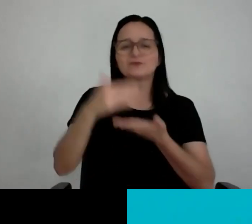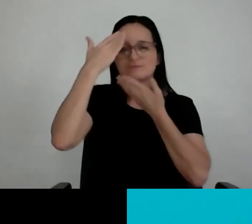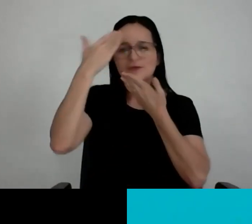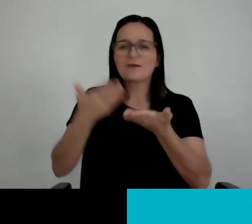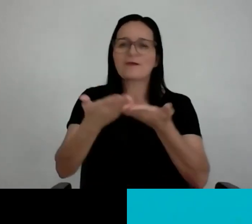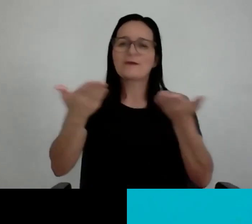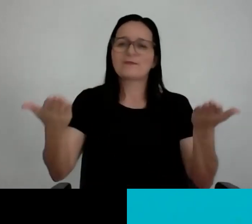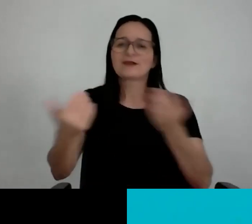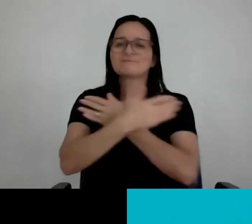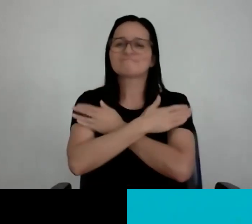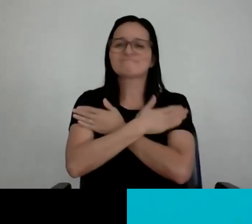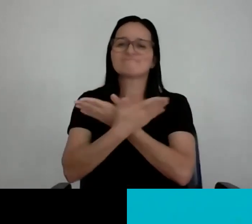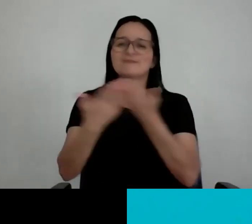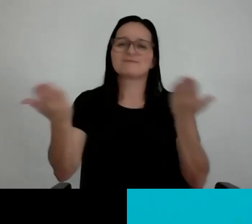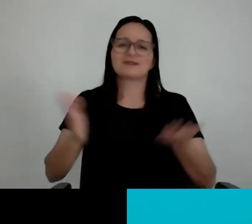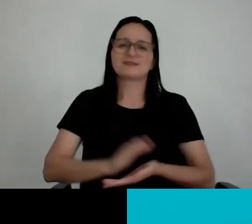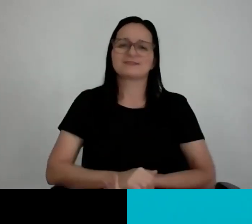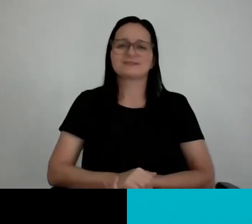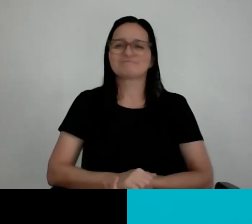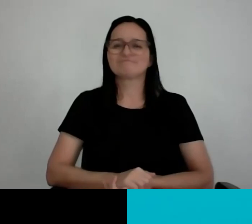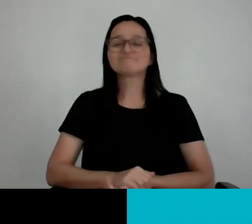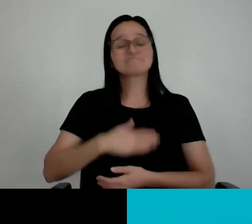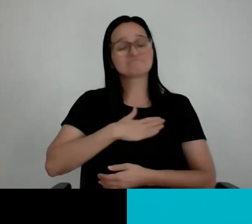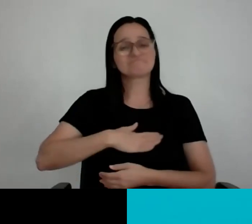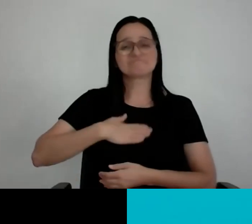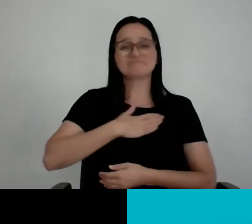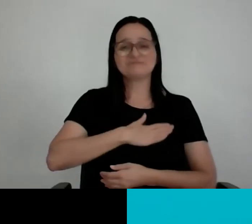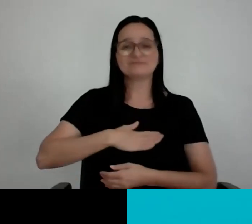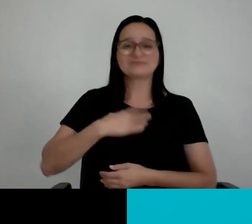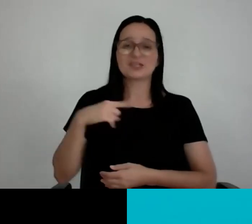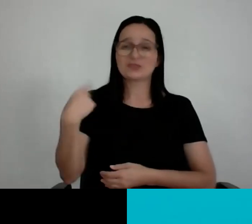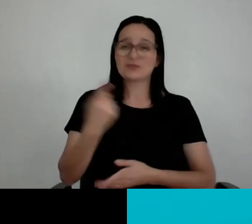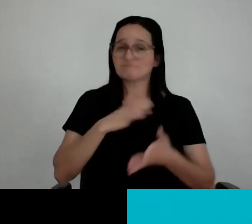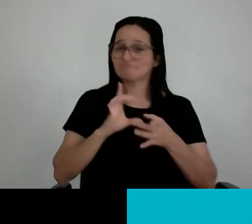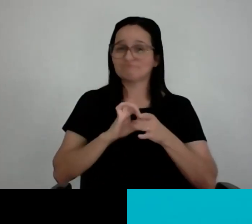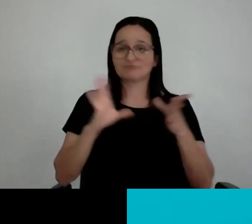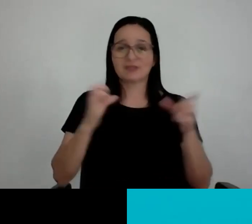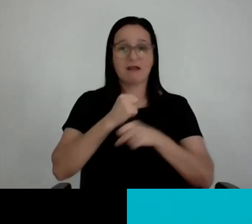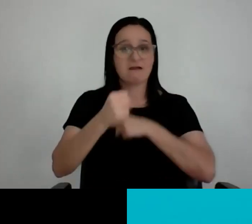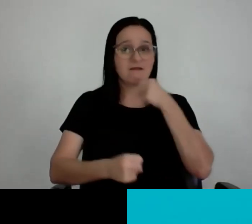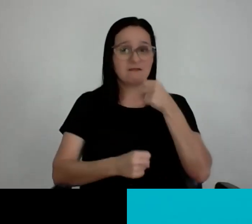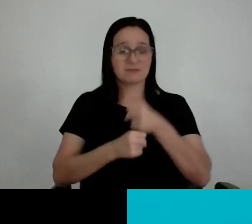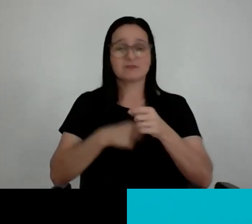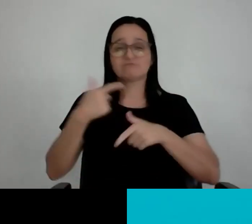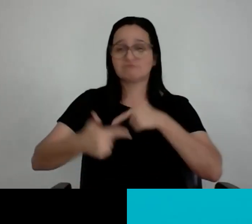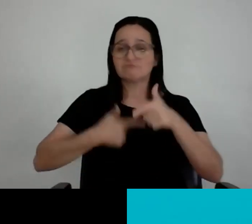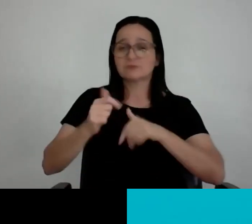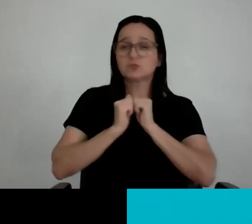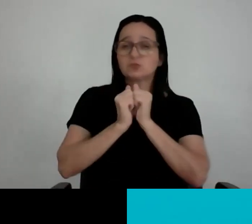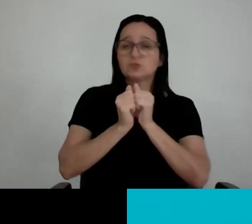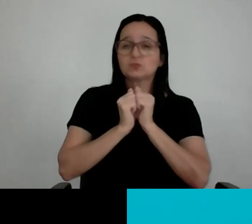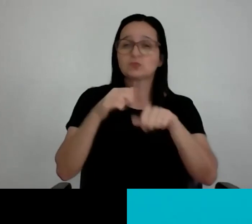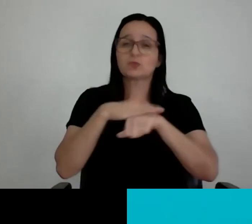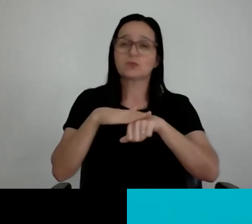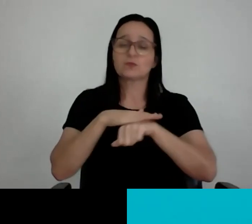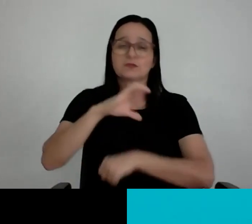e um abraço aí. Prazer é todo nosso, o escritório está aberto a partir do ano que vem, é até um trabalho que a gente está conversando com a Cláudia, com